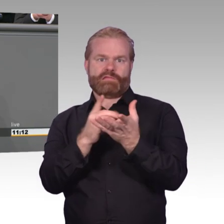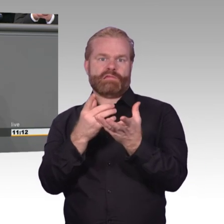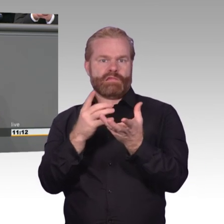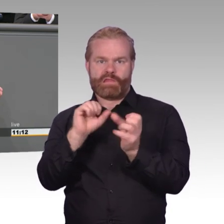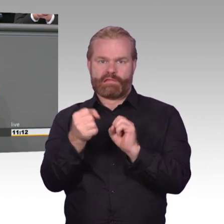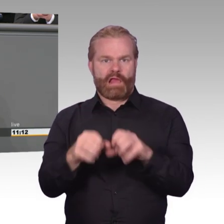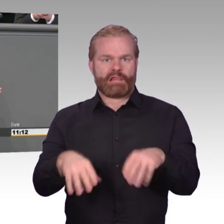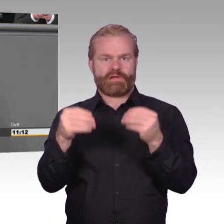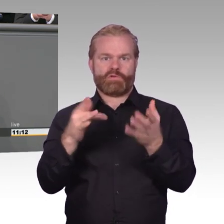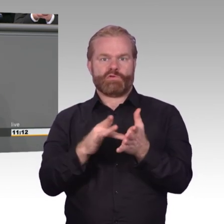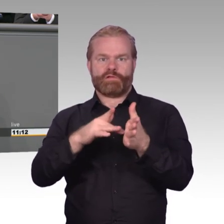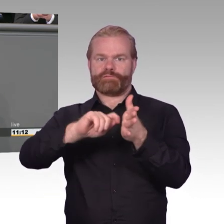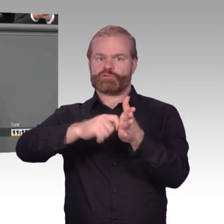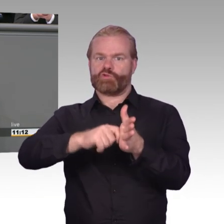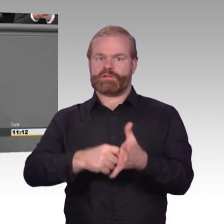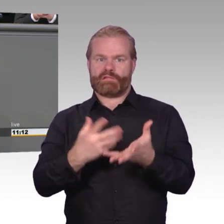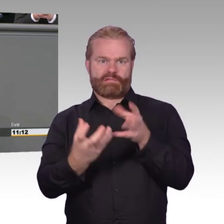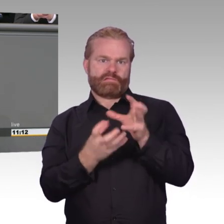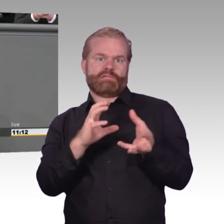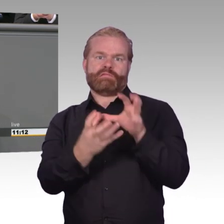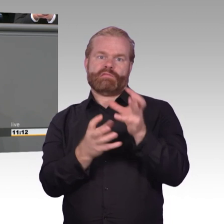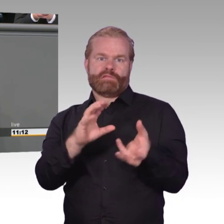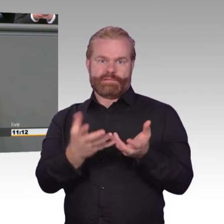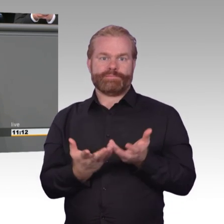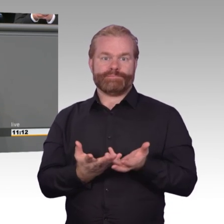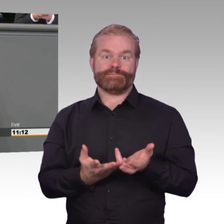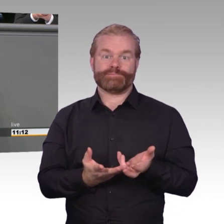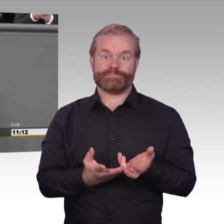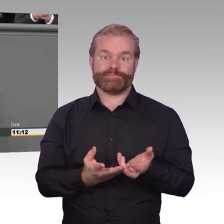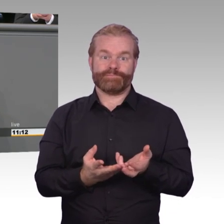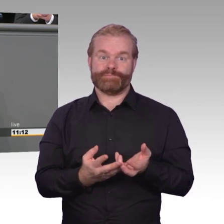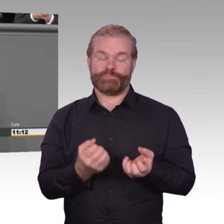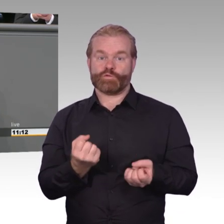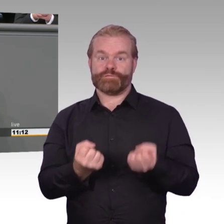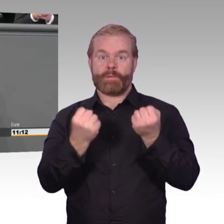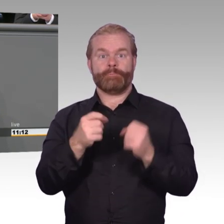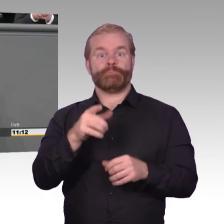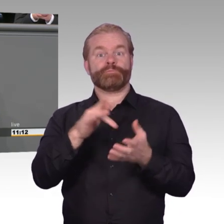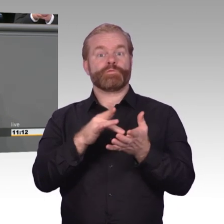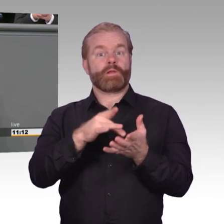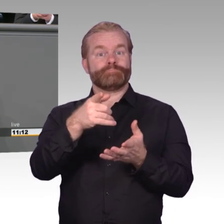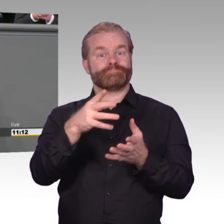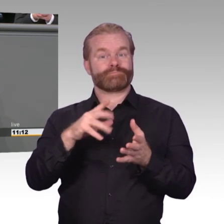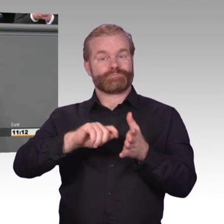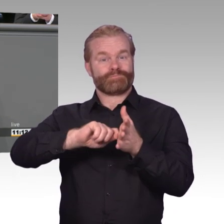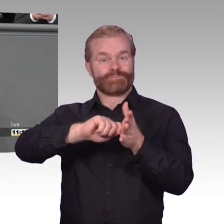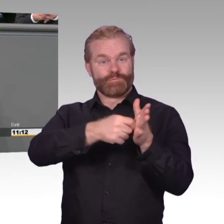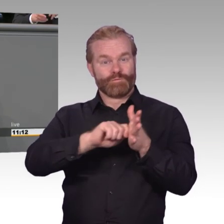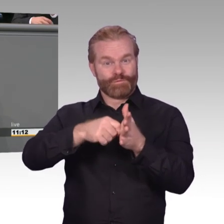Einige Beispiele. Sicherheitsbehörden entdecken Sicherheitslücken in IT-Produkten, Software oder erfahren über andere Wege davon, geben diese aber nicht